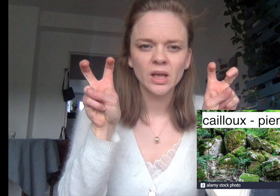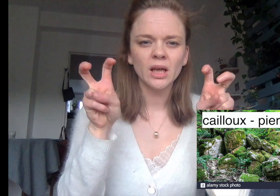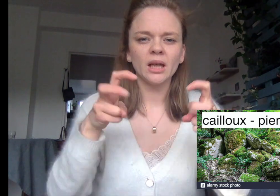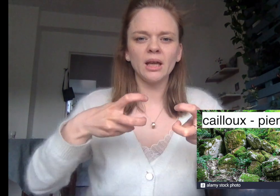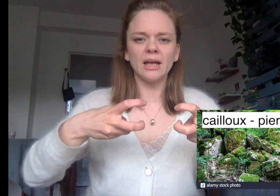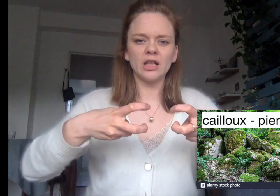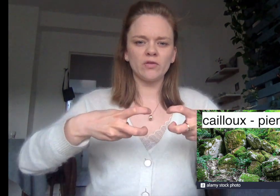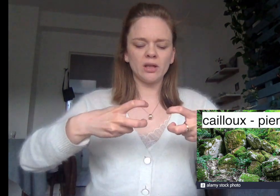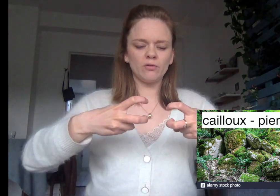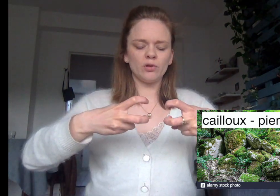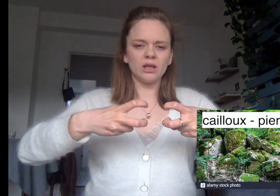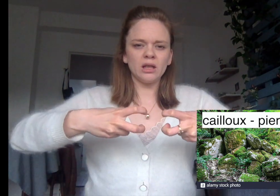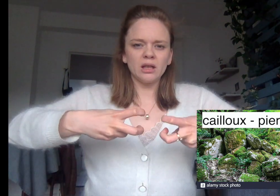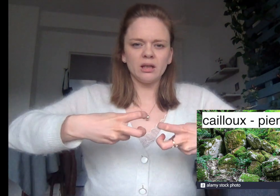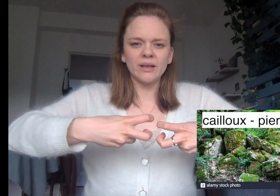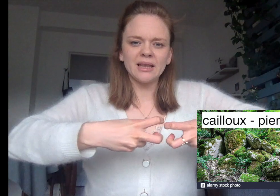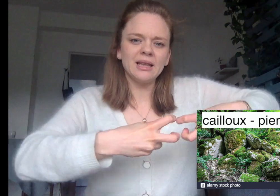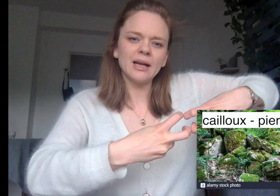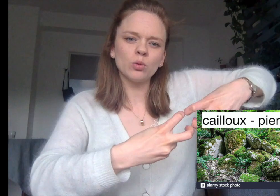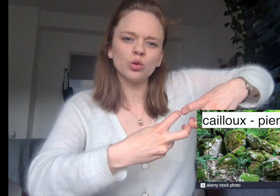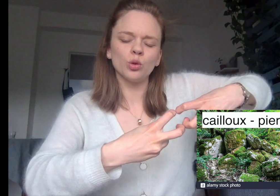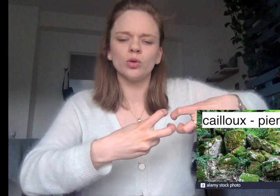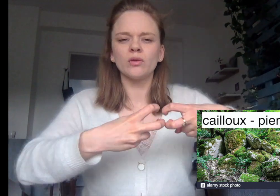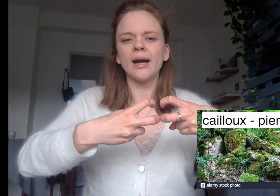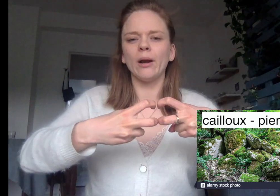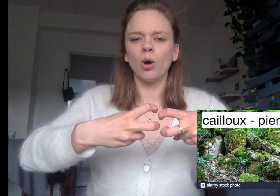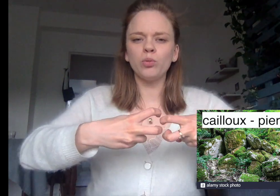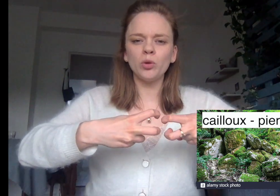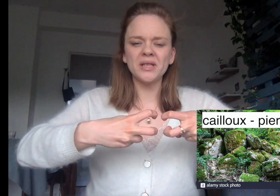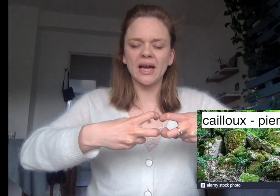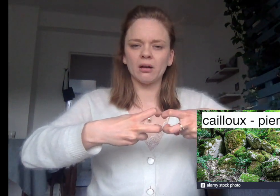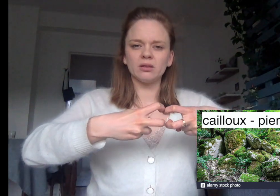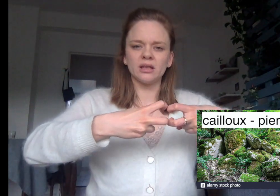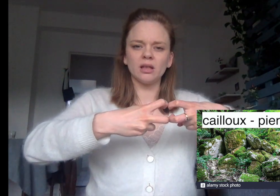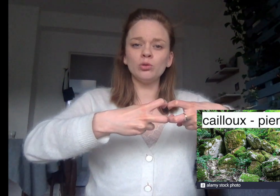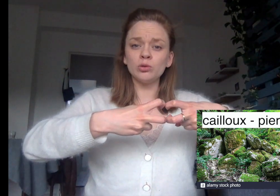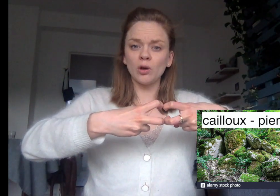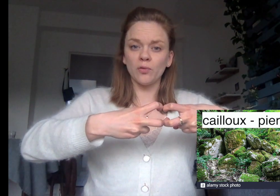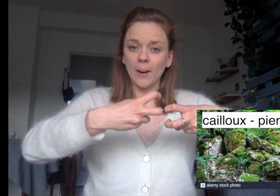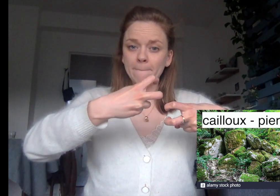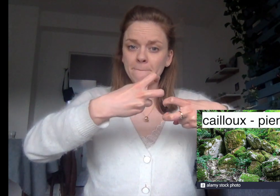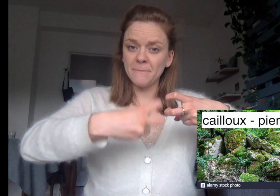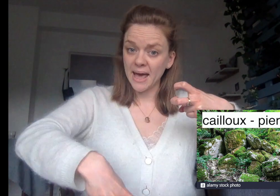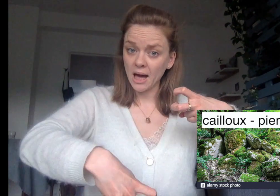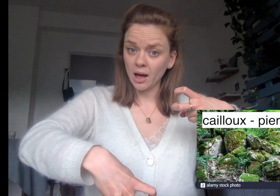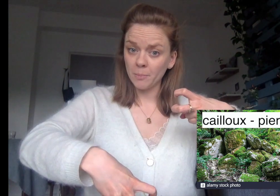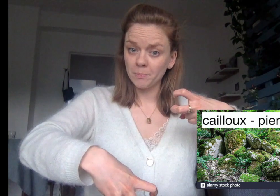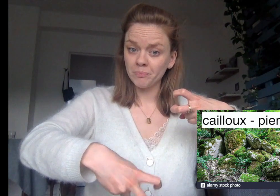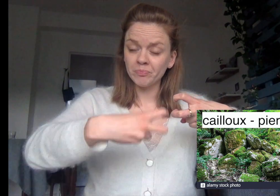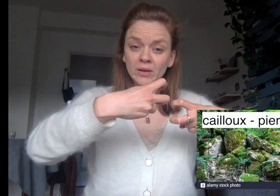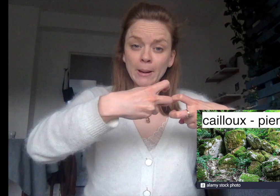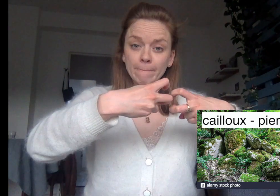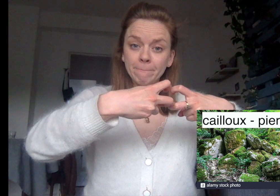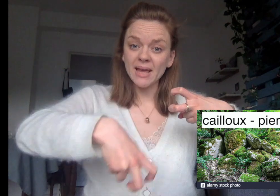Et là, je vais venir les mettre l'un contre l'autre. Alors, pour pierre, c'est une seule fois. Pierre. Pierre.